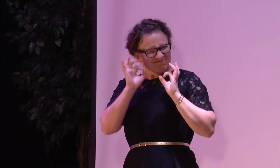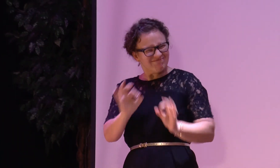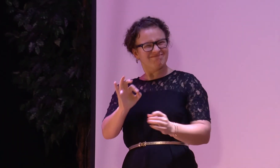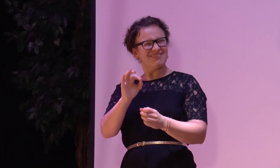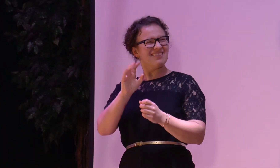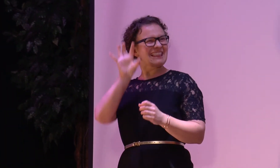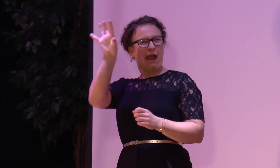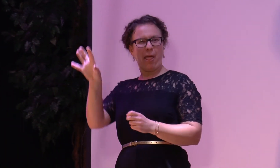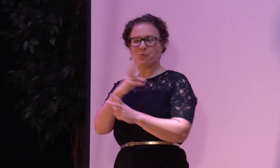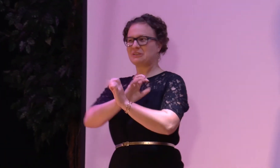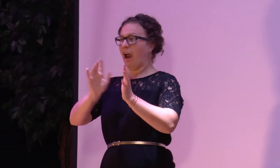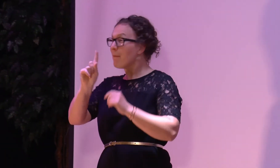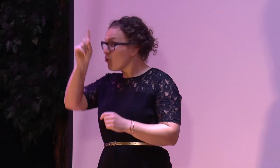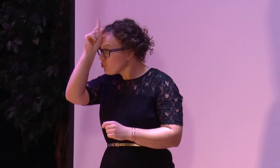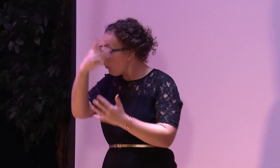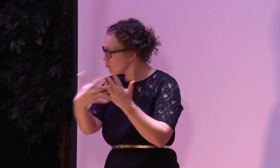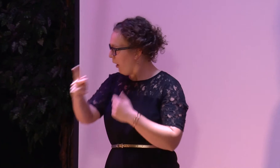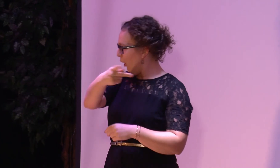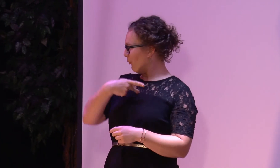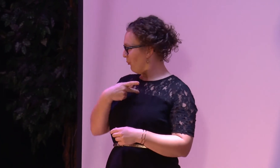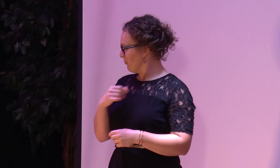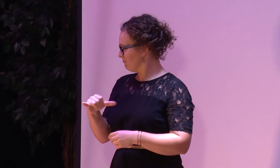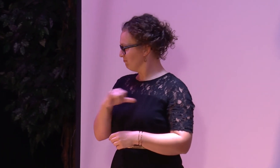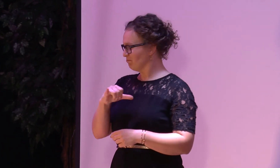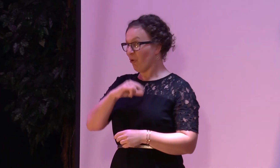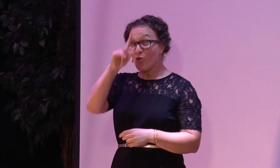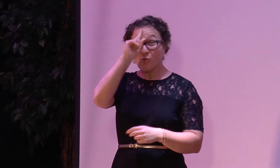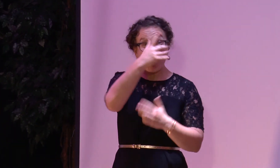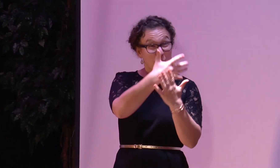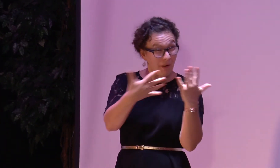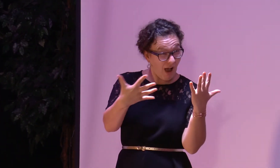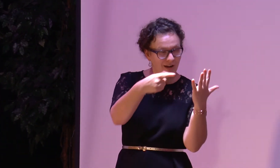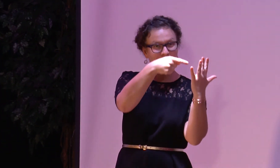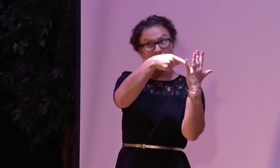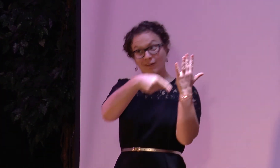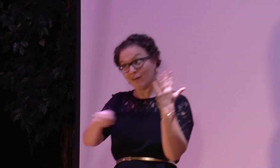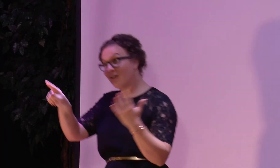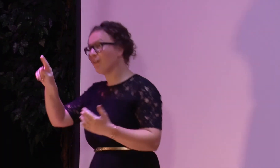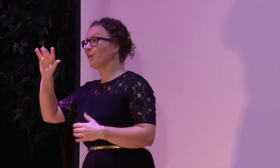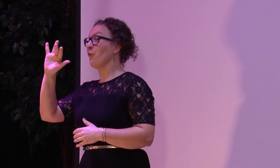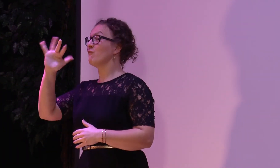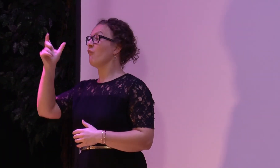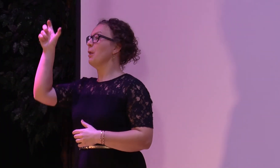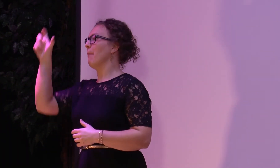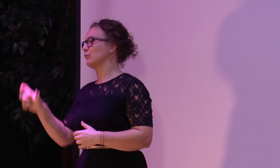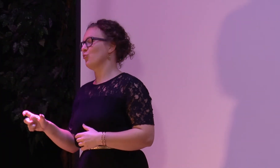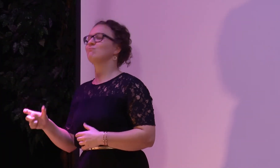absehen zu können. Also es ist wirklich eine andere Sprache. Obwohl es ja im Deutschen, in der Lautsprache